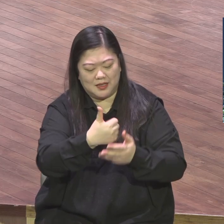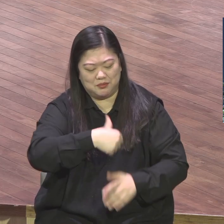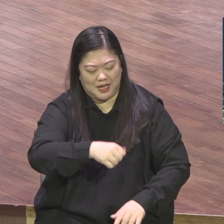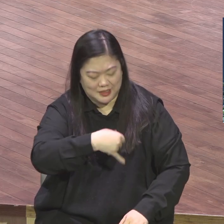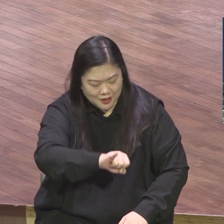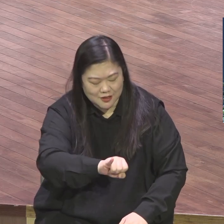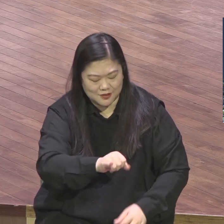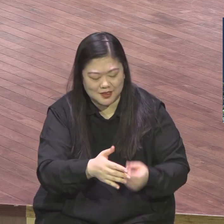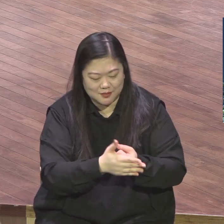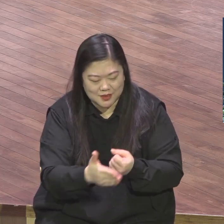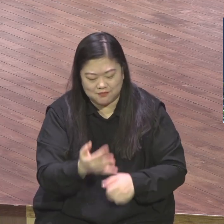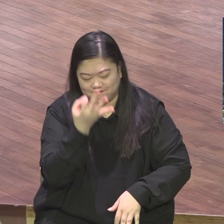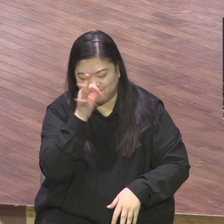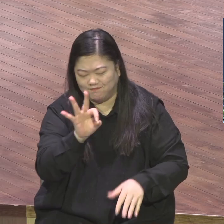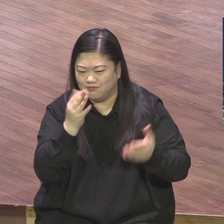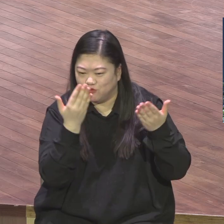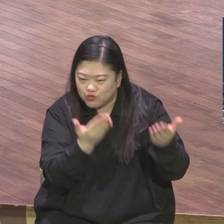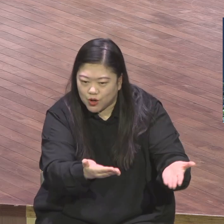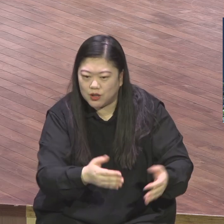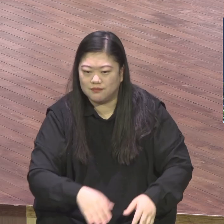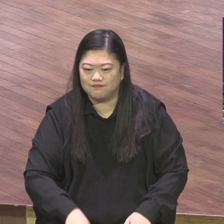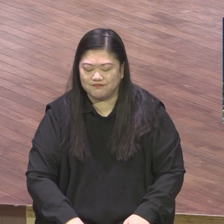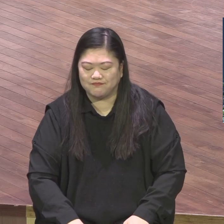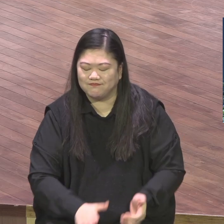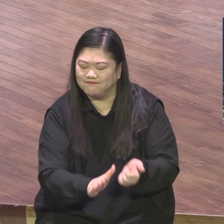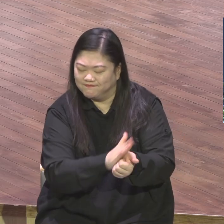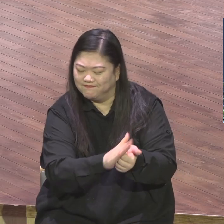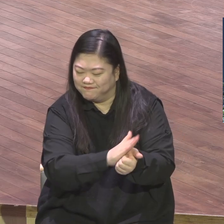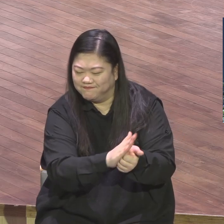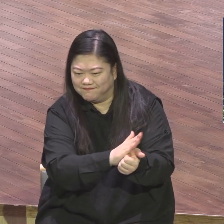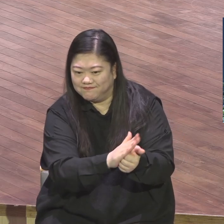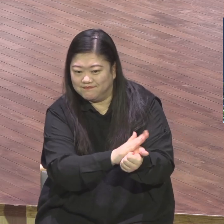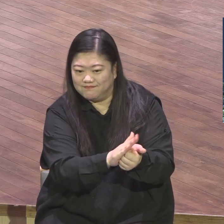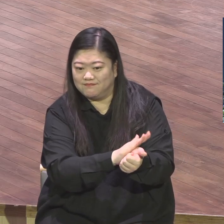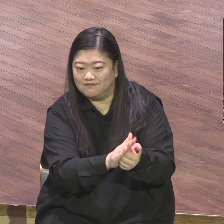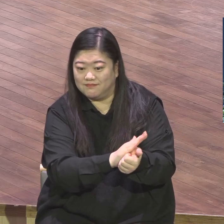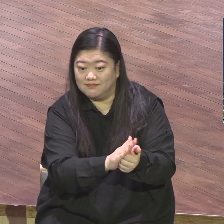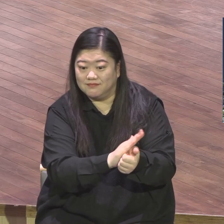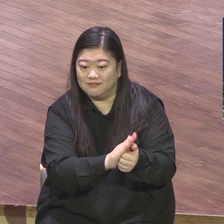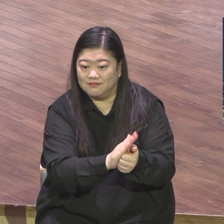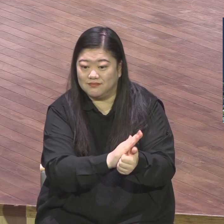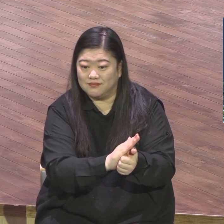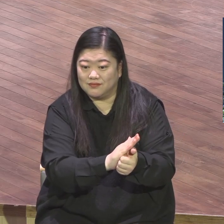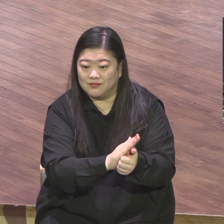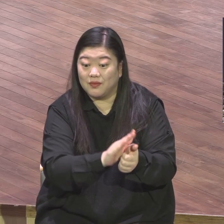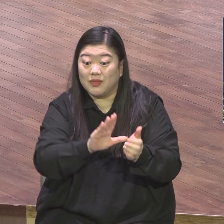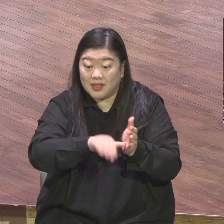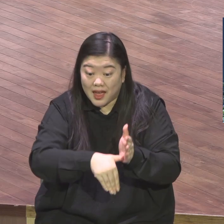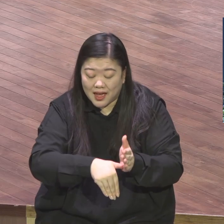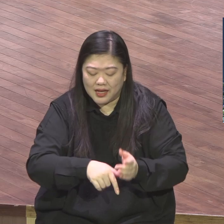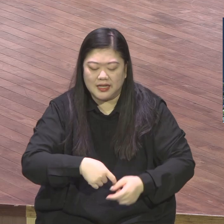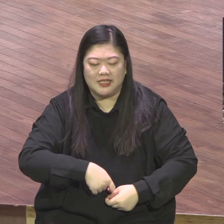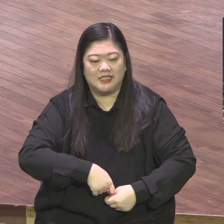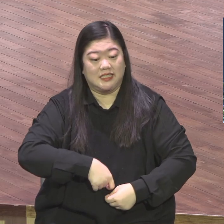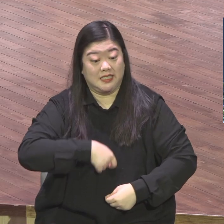3일조로 그렇게 구성을 해보세요 누가 나오겠어요 의의 열매가 납니다 일반